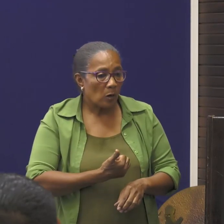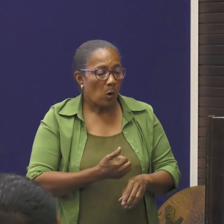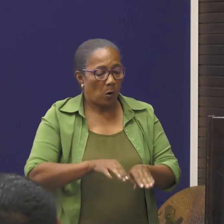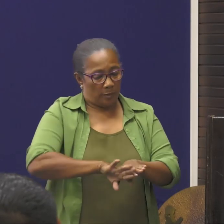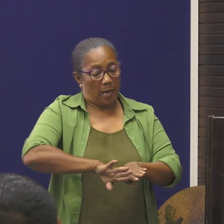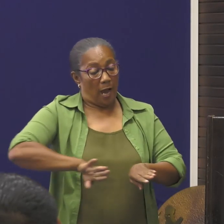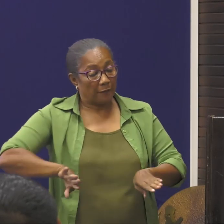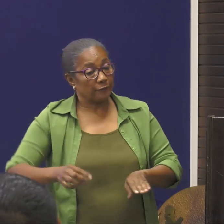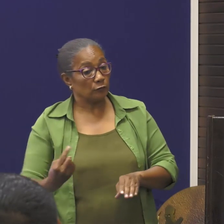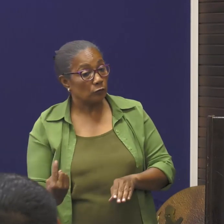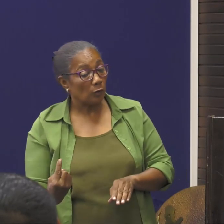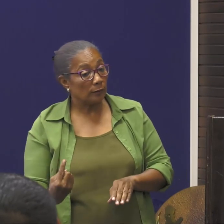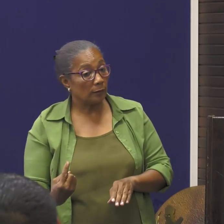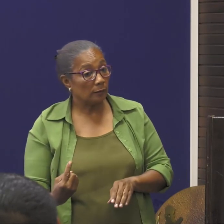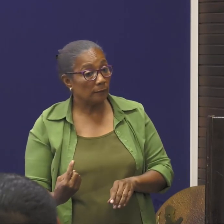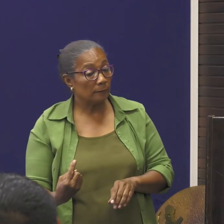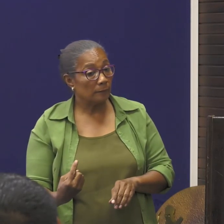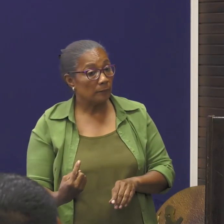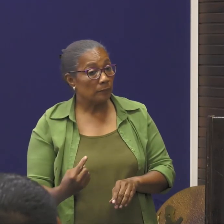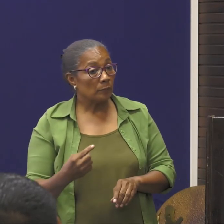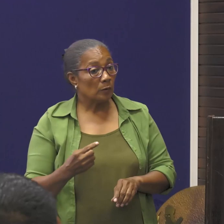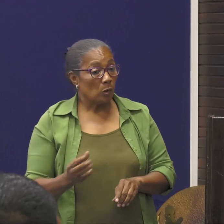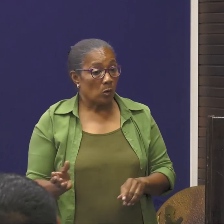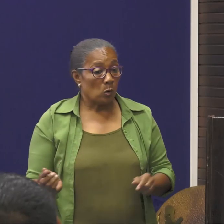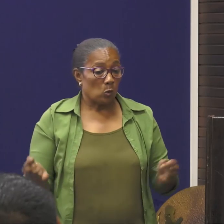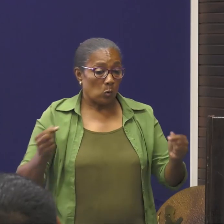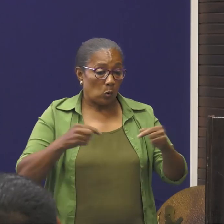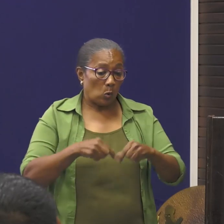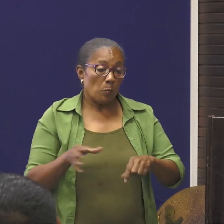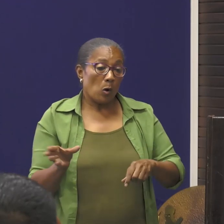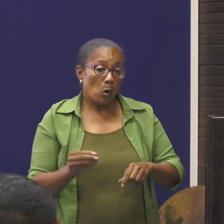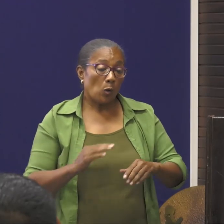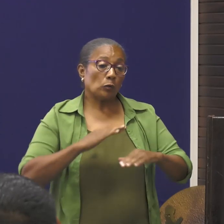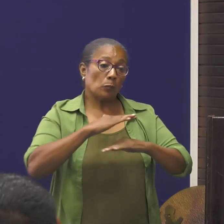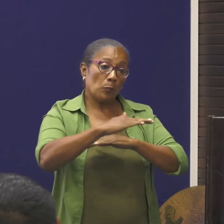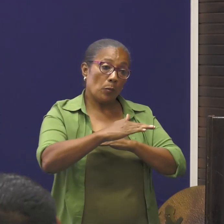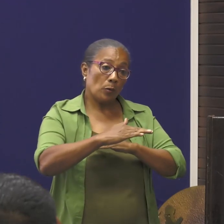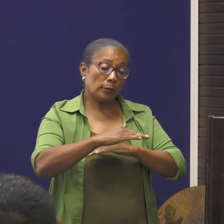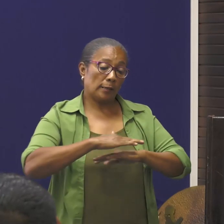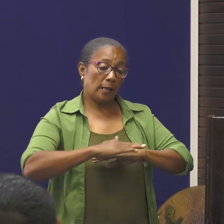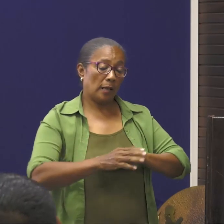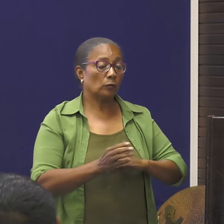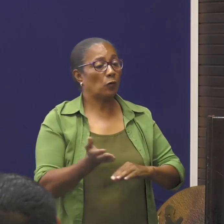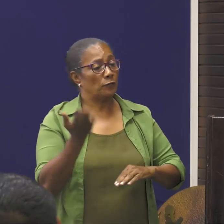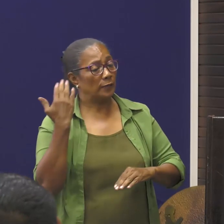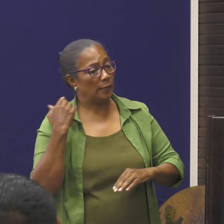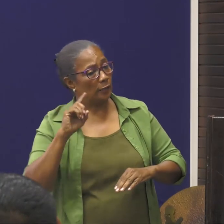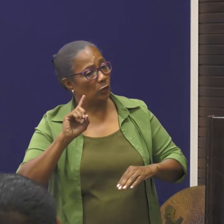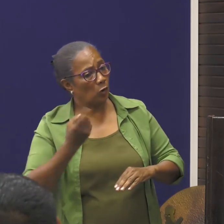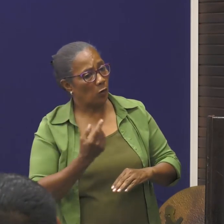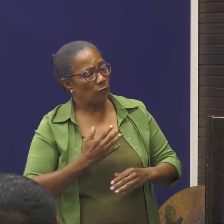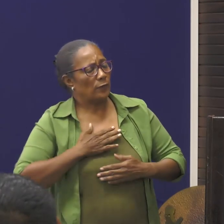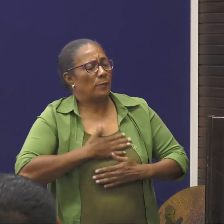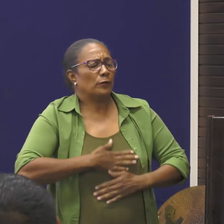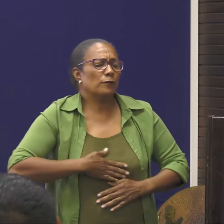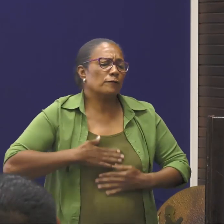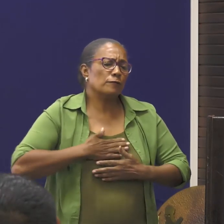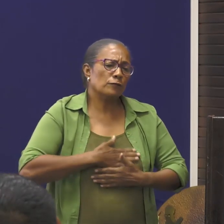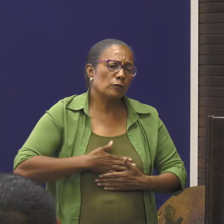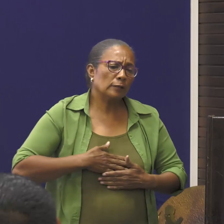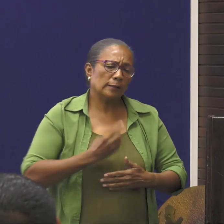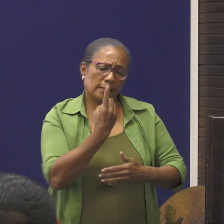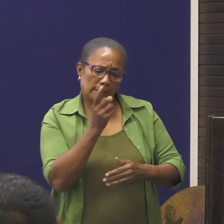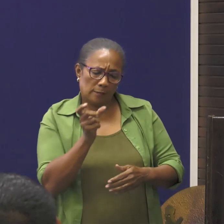te zonderen. U bent uit het buitenland gekomen, misschien eerder. Of u heeft het gevoel, dat